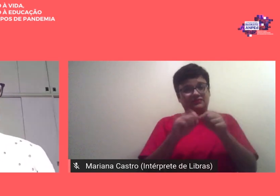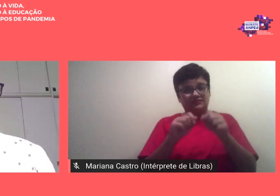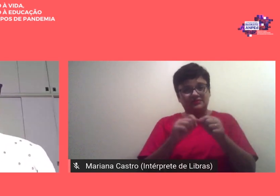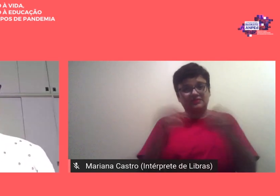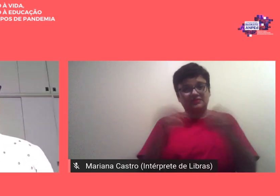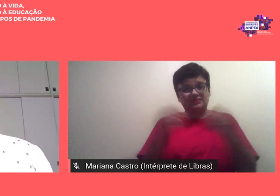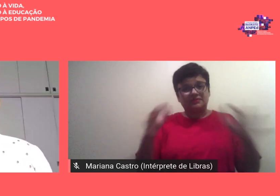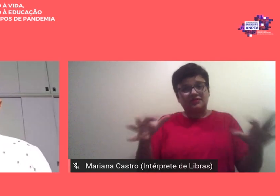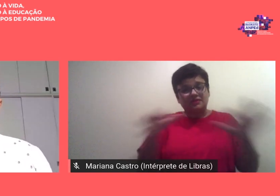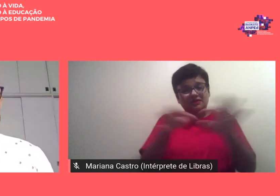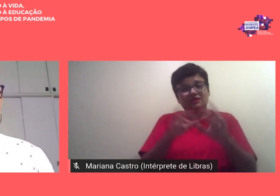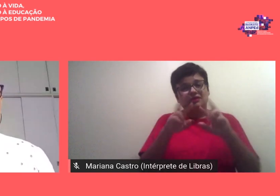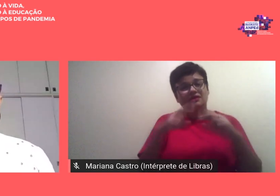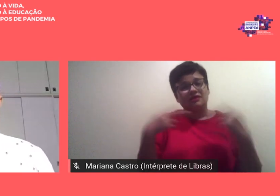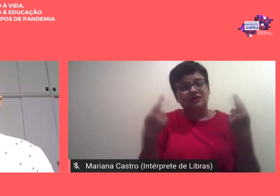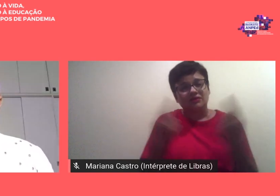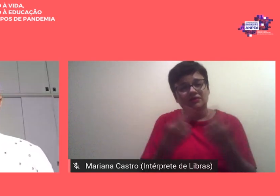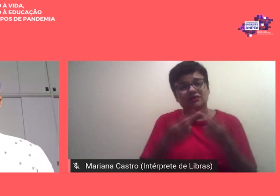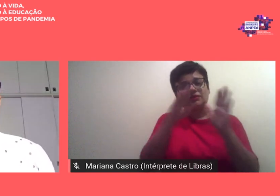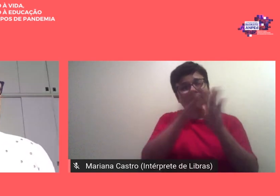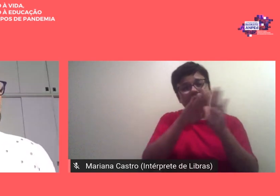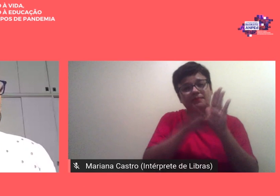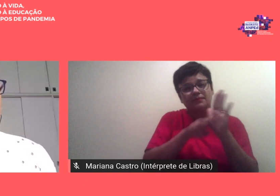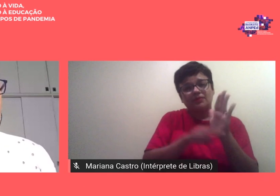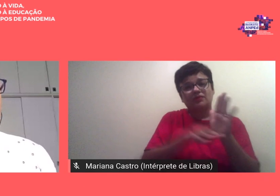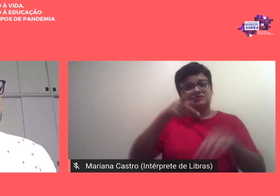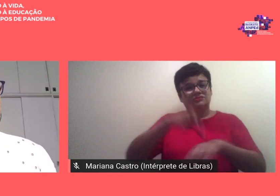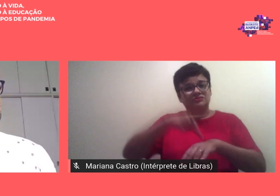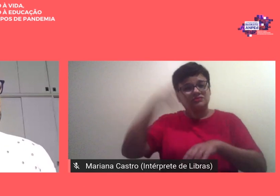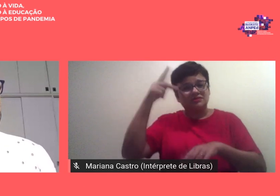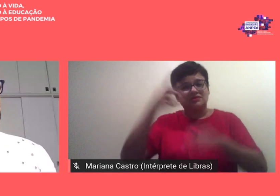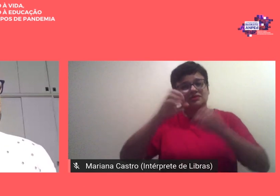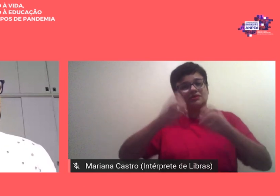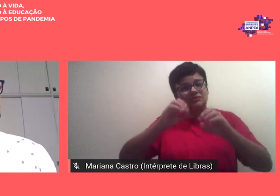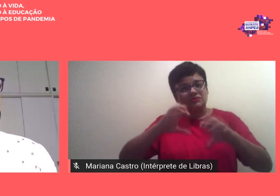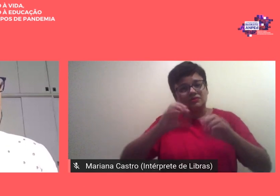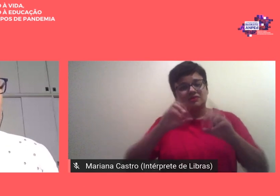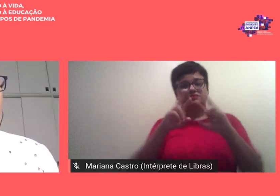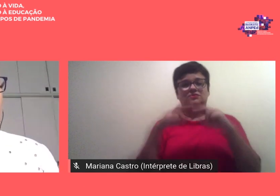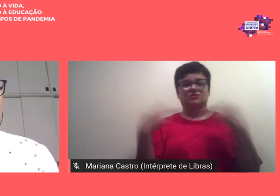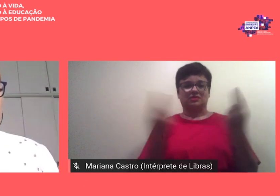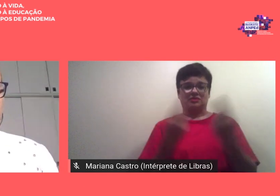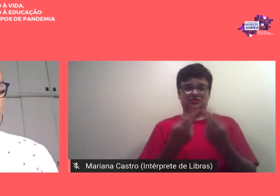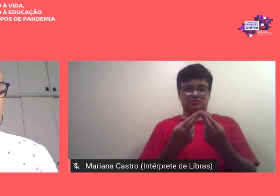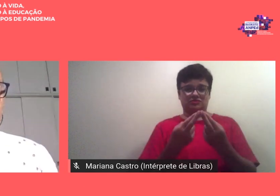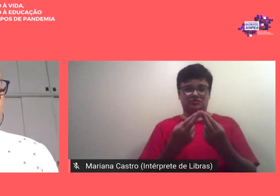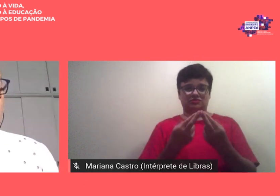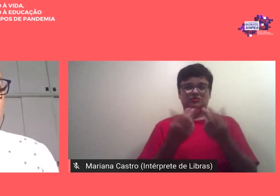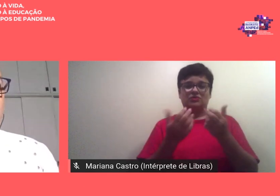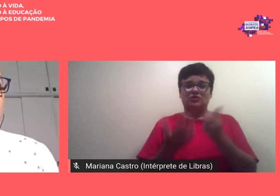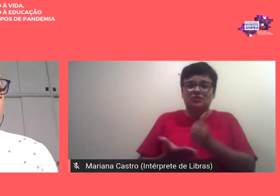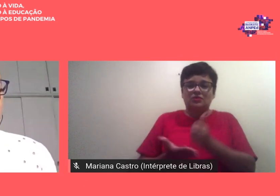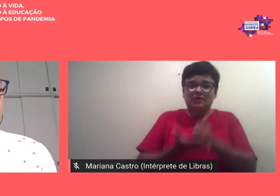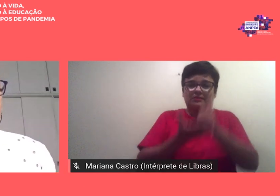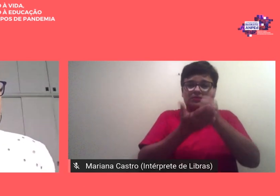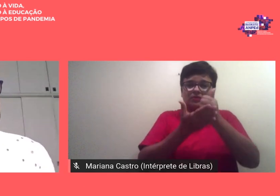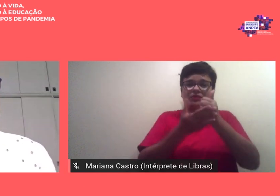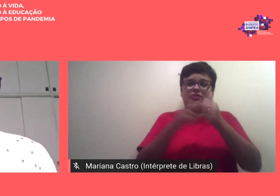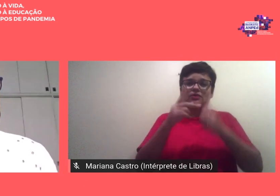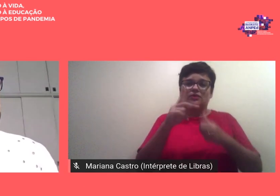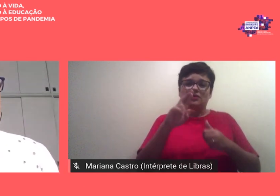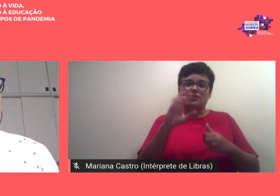conjunto com todos os demais programas de pós-graduação em educação da região Sudeste com apoio do ForPred aqui